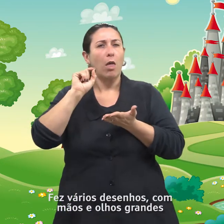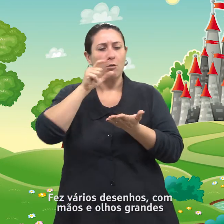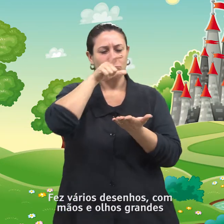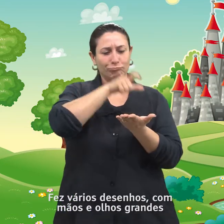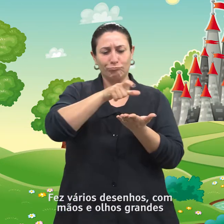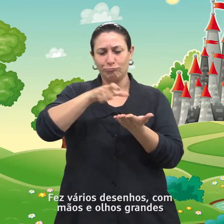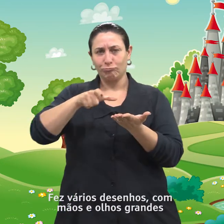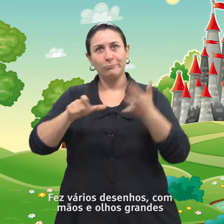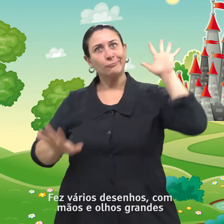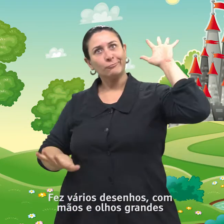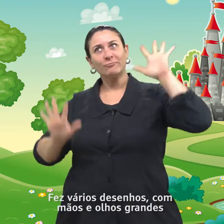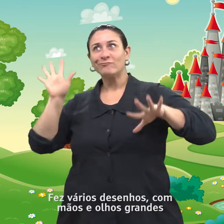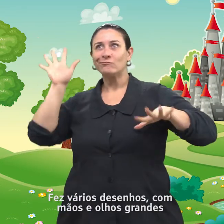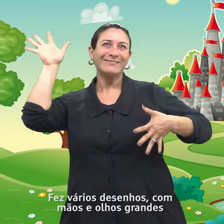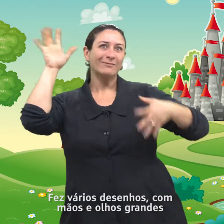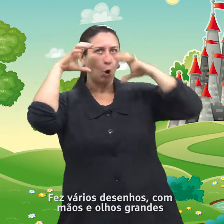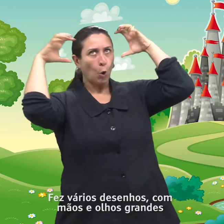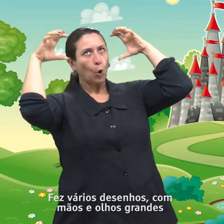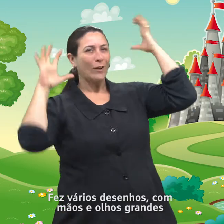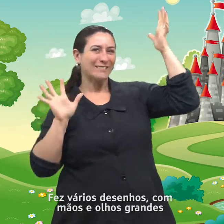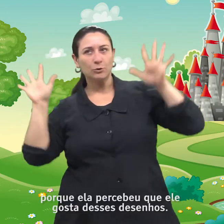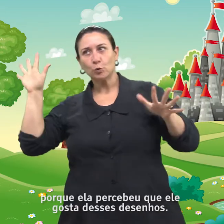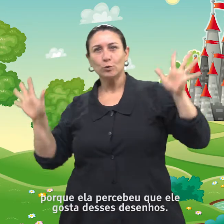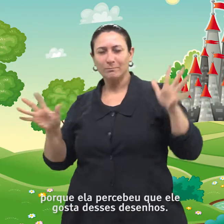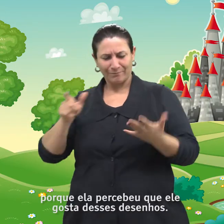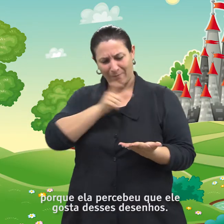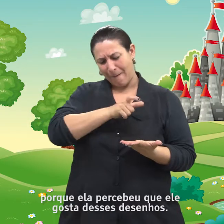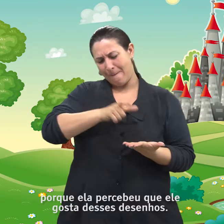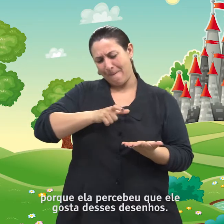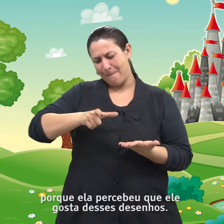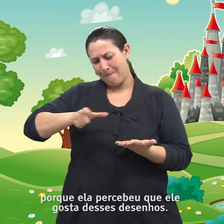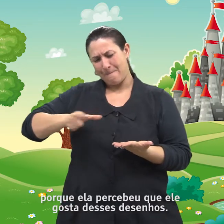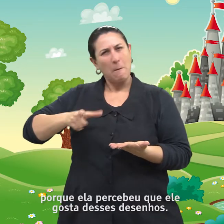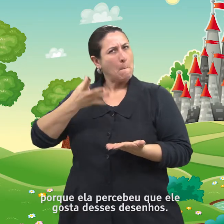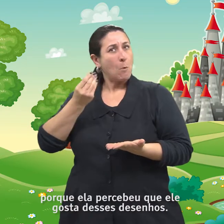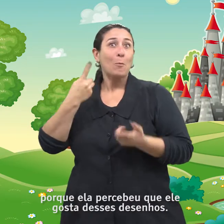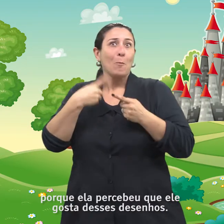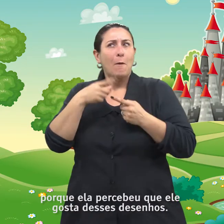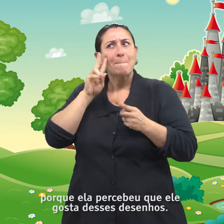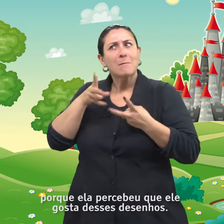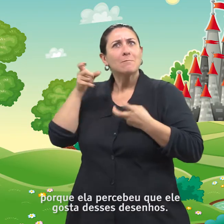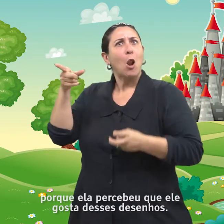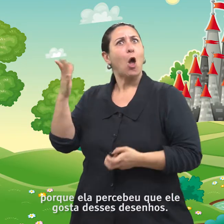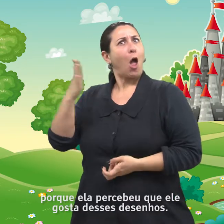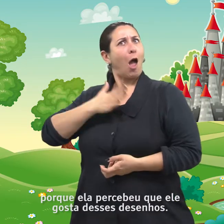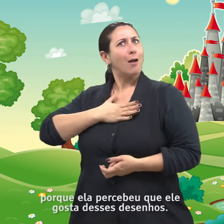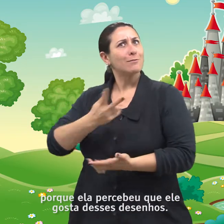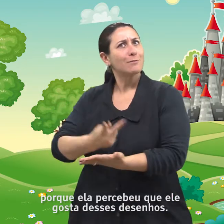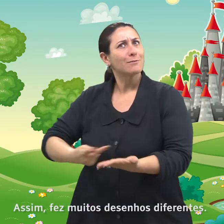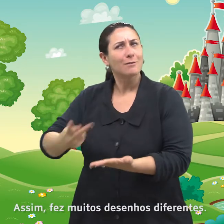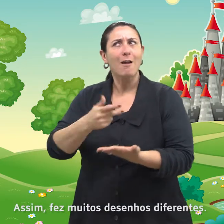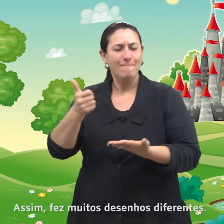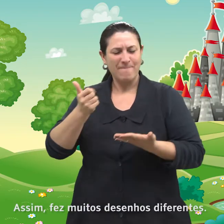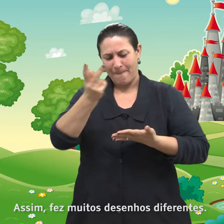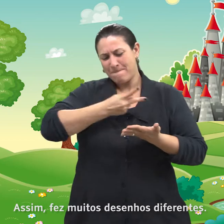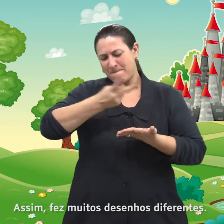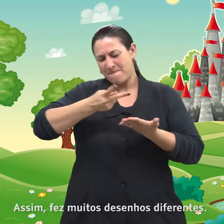Codalizia mãos e olhos grandes, porque ela percebeu que ele gosta desses desenhos. Assim, fez